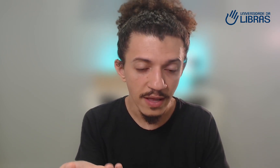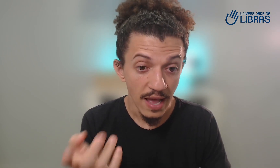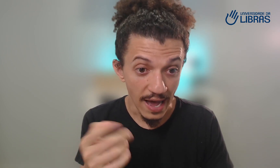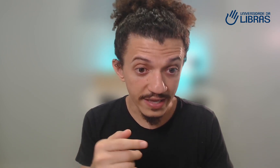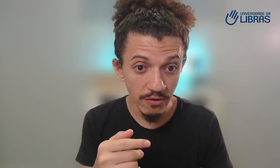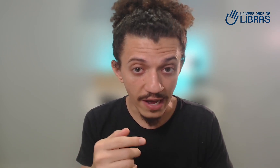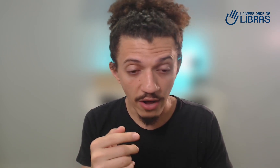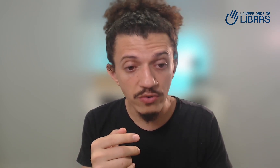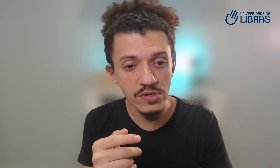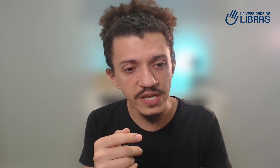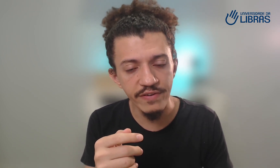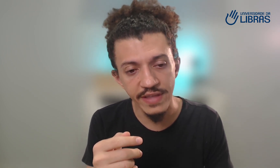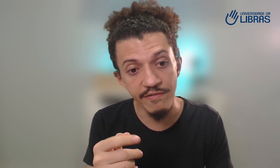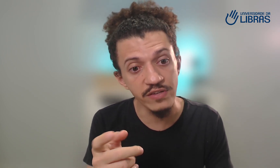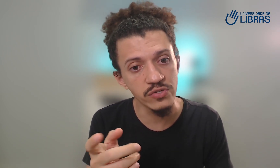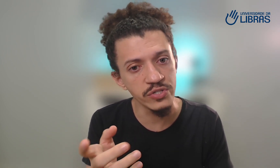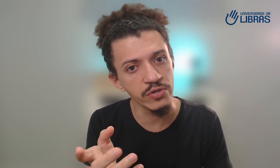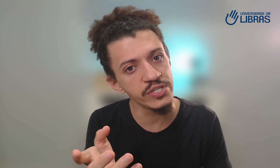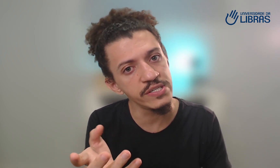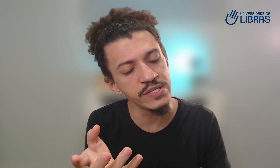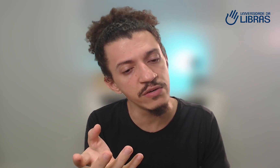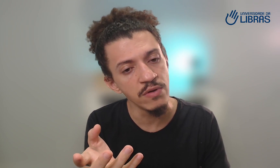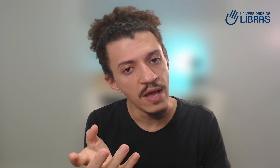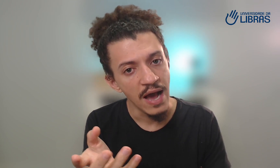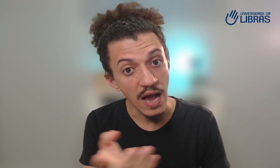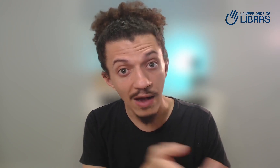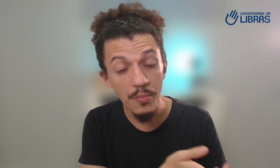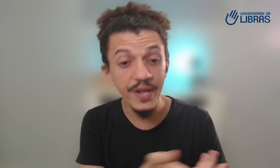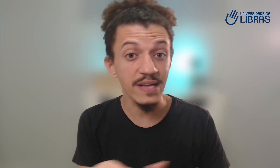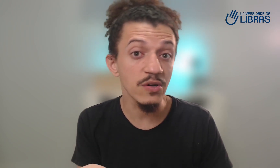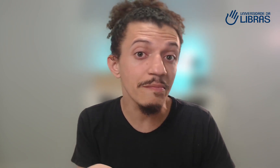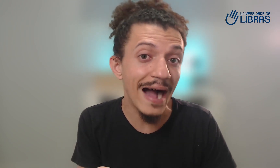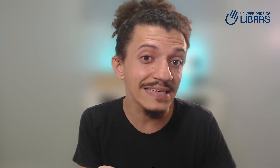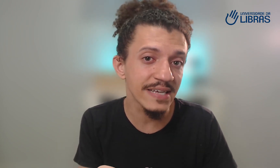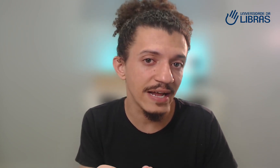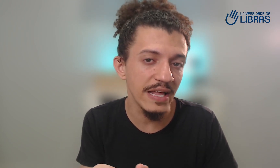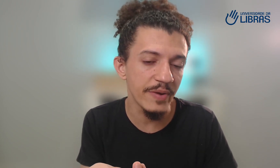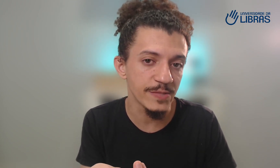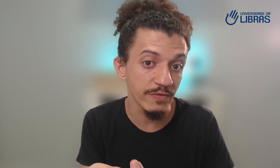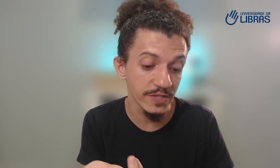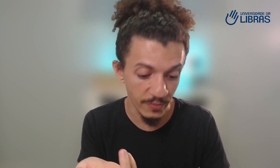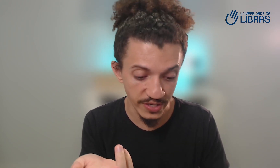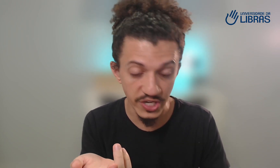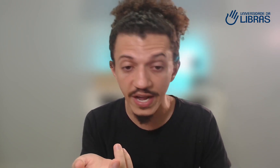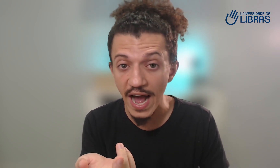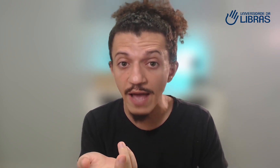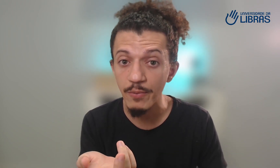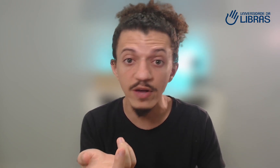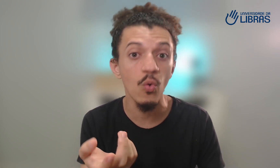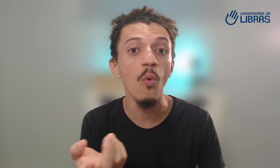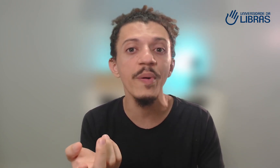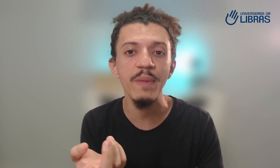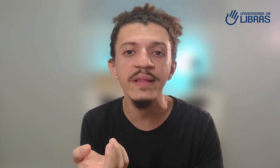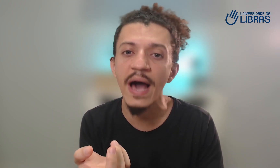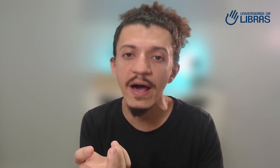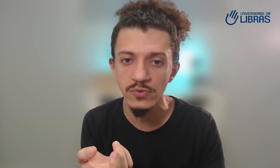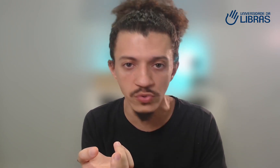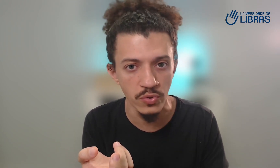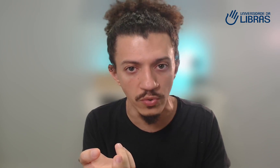Aqui no canal, inclusive, tem vídeos onde eu te ensino a comunicação básica na Libras para você poder chegar e poder cumprimentar um surdo.